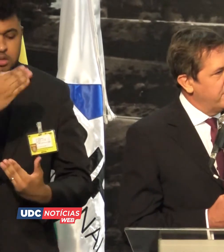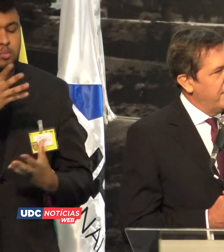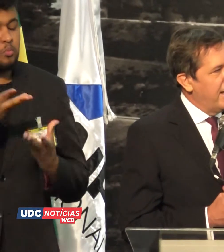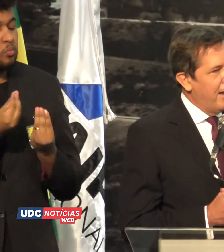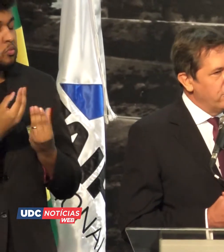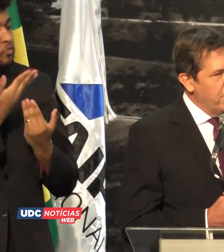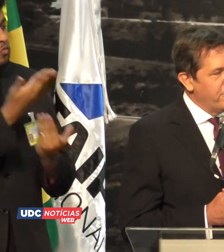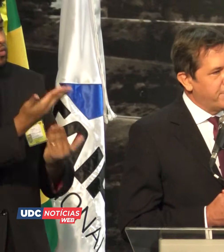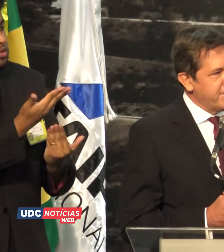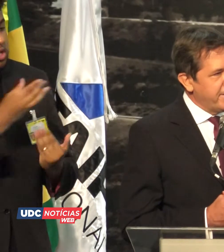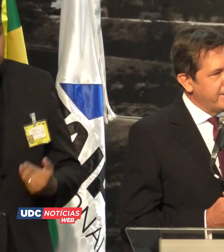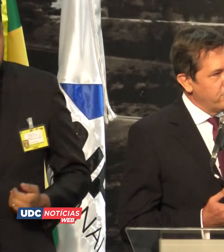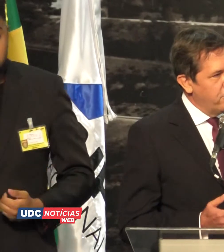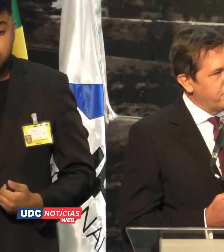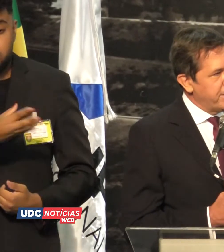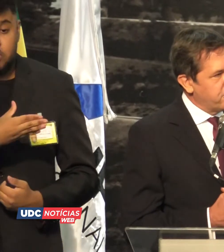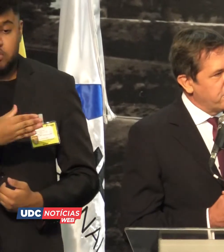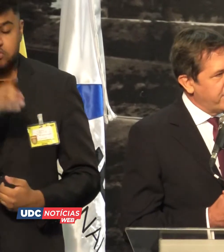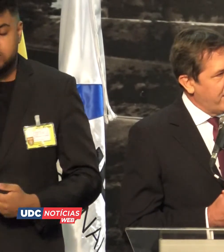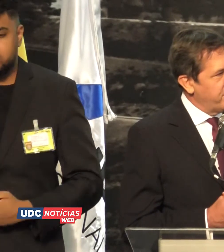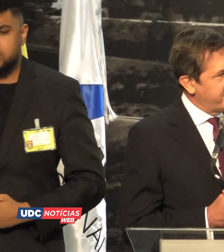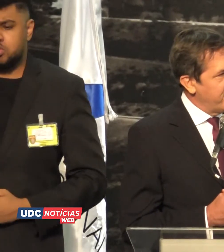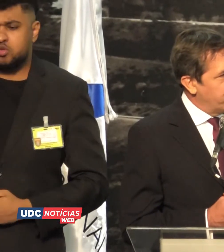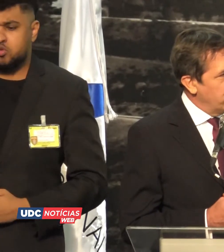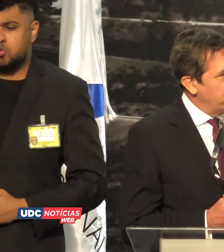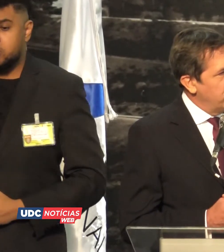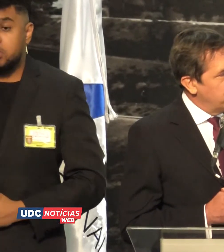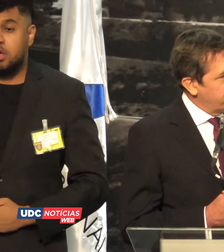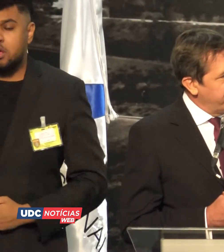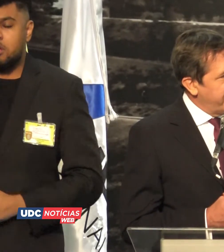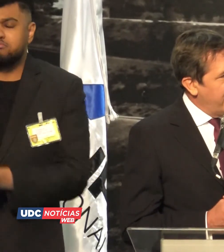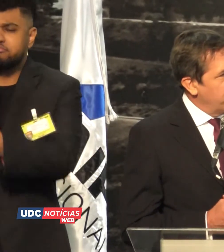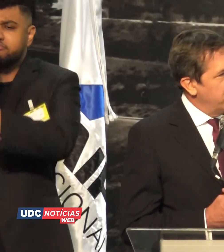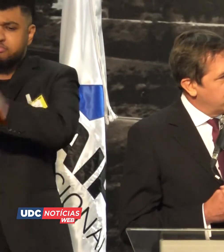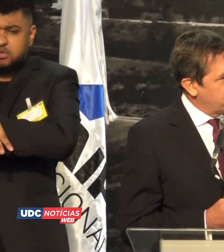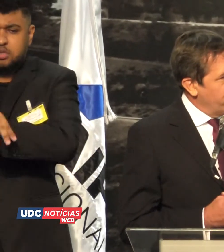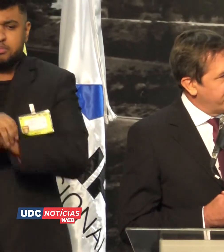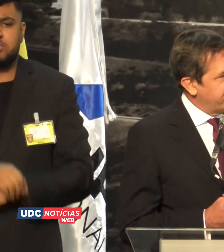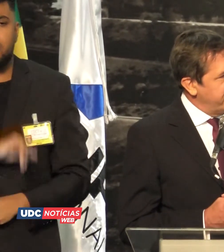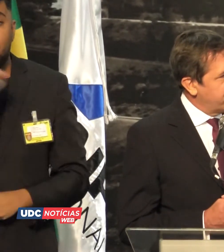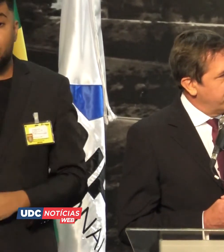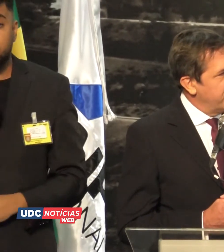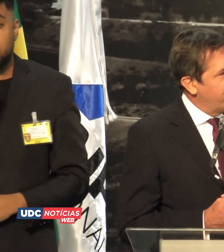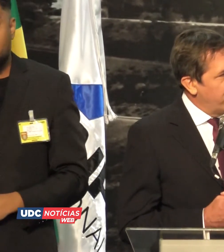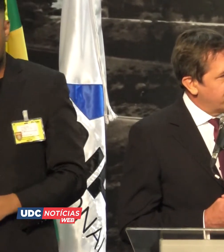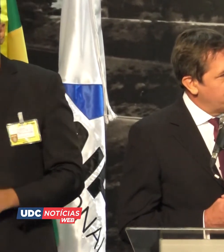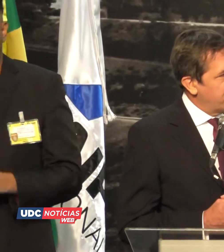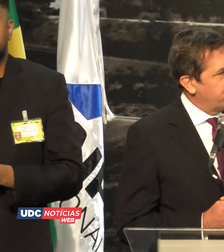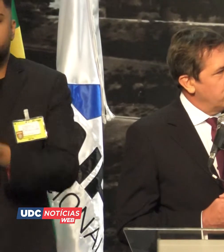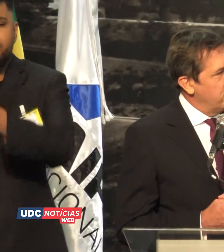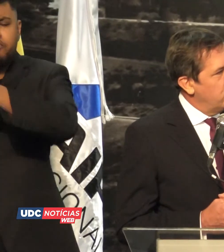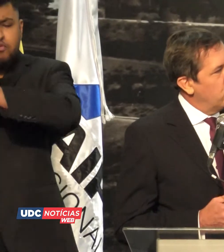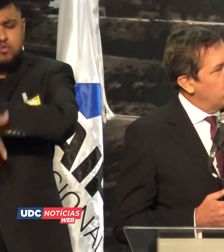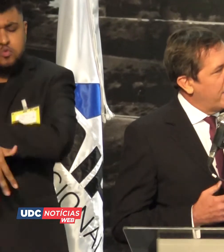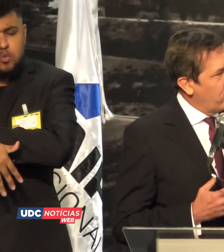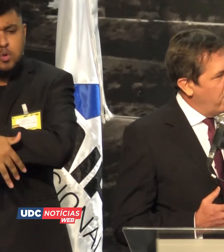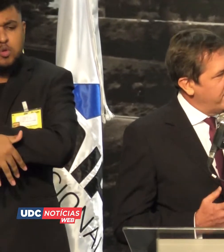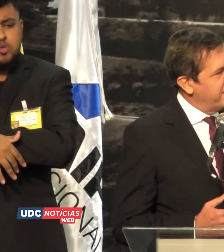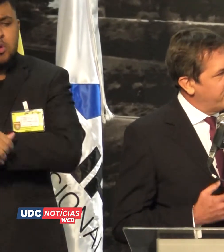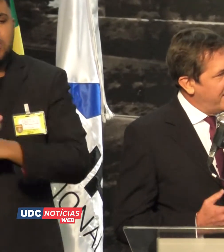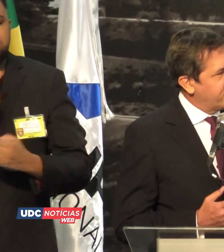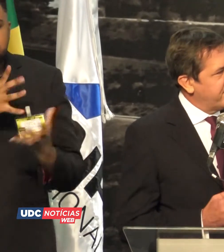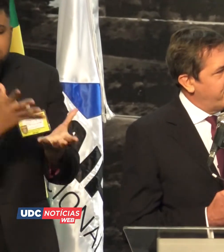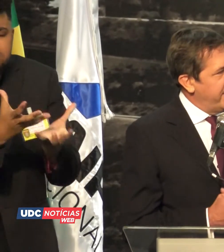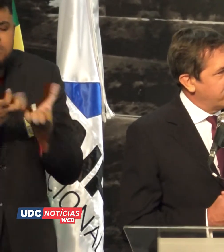sucesso ao novo presidente, ao novo diretor-geral da Itaipu, o general João Francisco Foz do Iguaçu, o